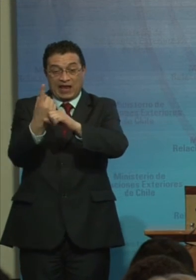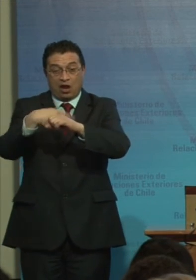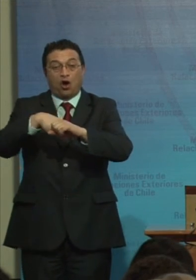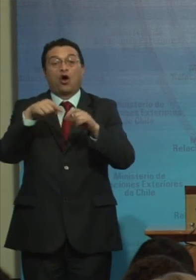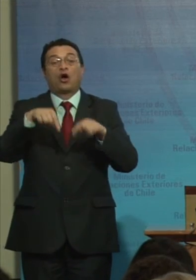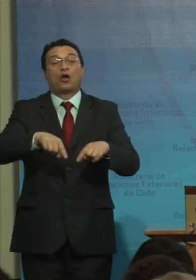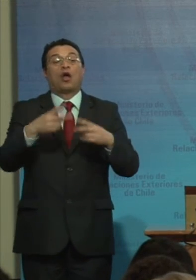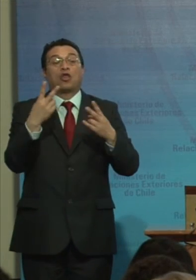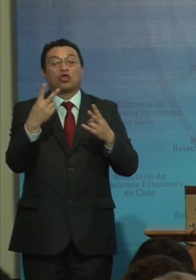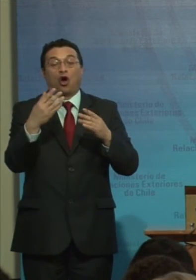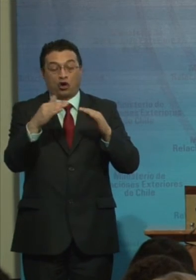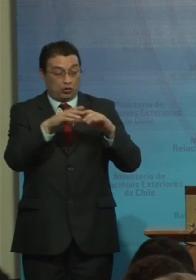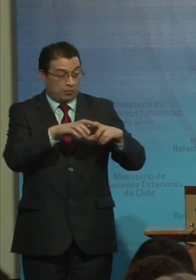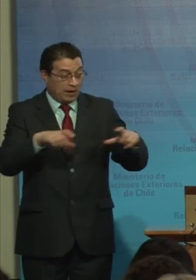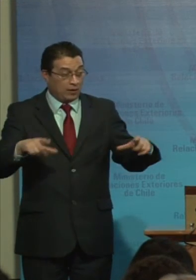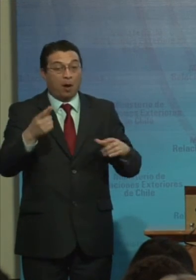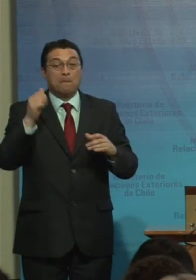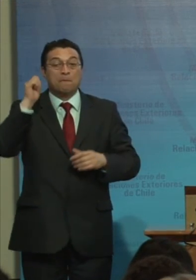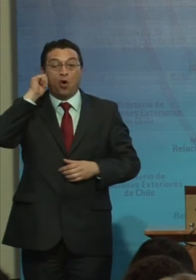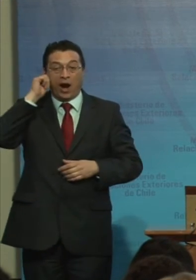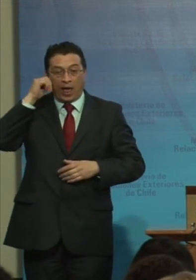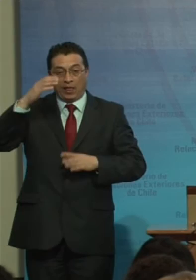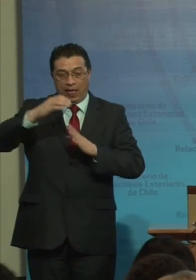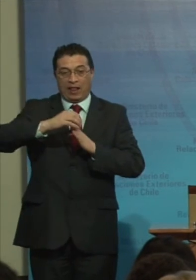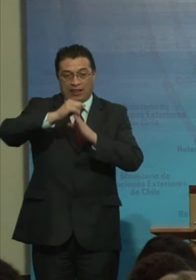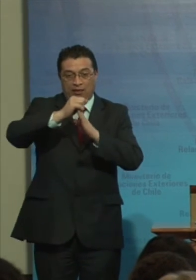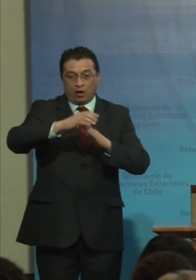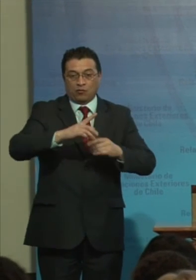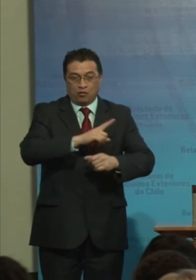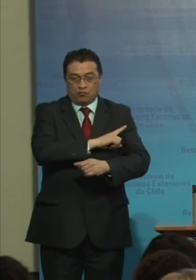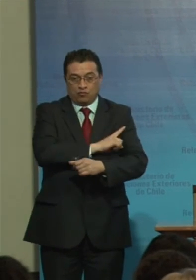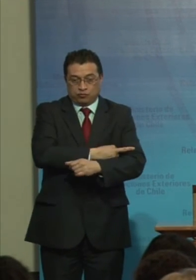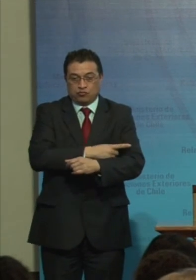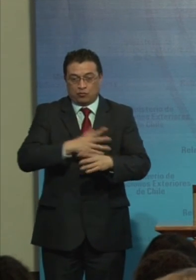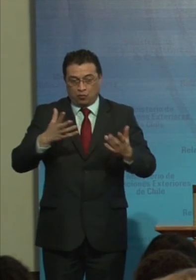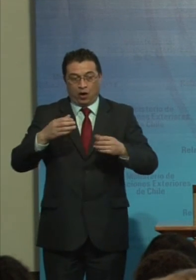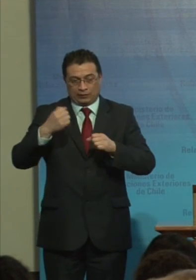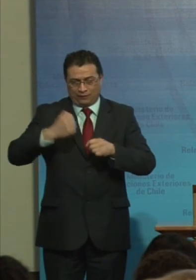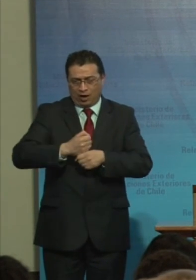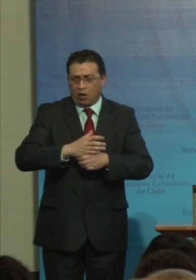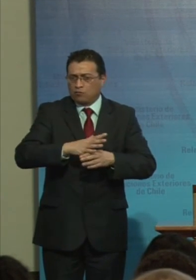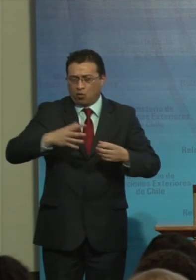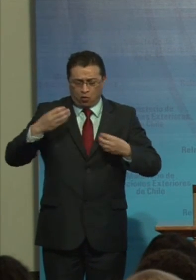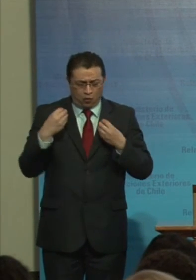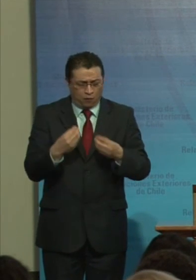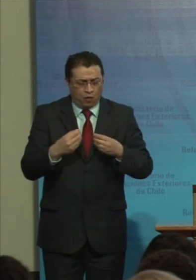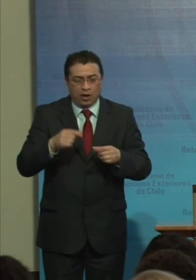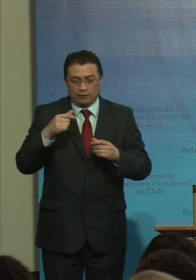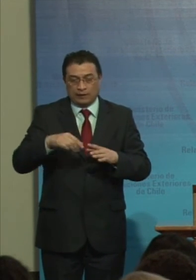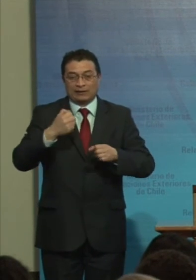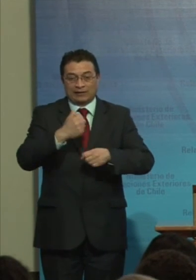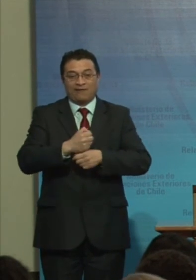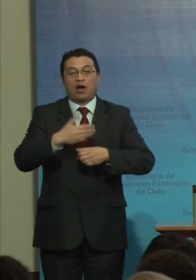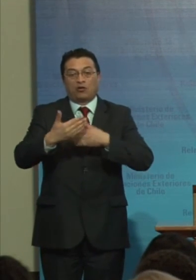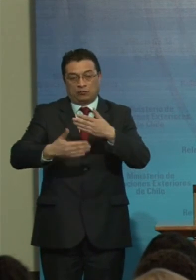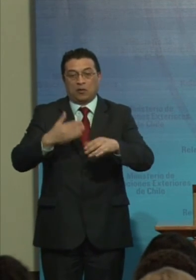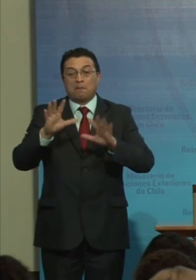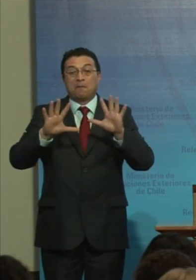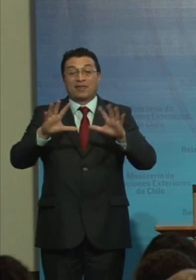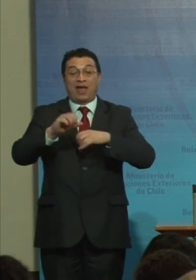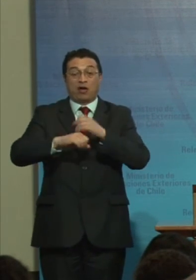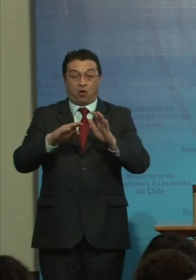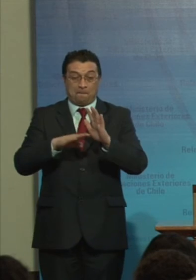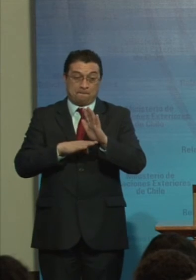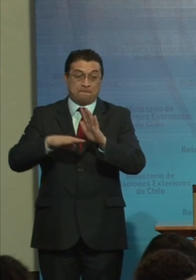ejemplo Dos paneles Liderados por mujeres Muy potentes Y que han tenido roles Muy destacados En este trabajo Y en esta trayectoria De más de 10 años